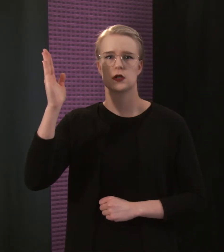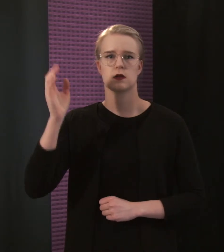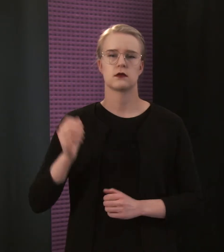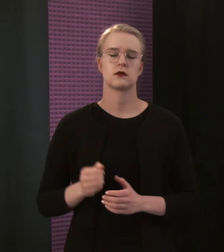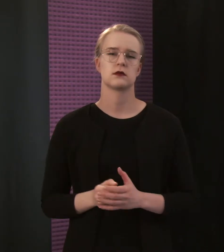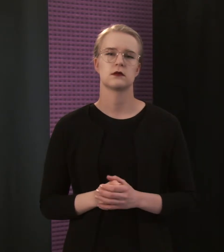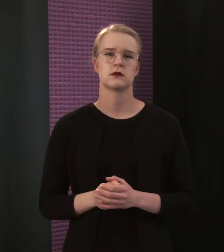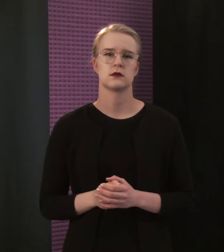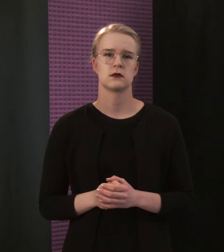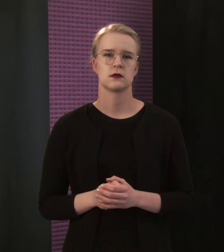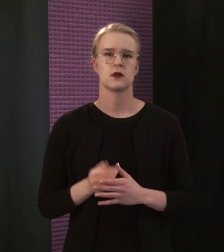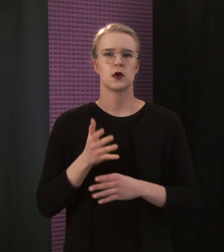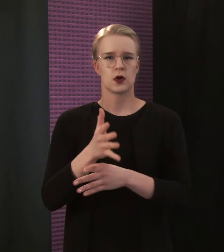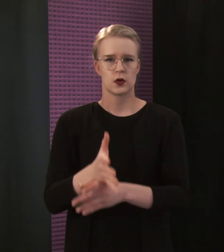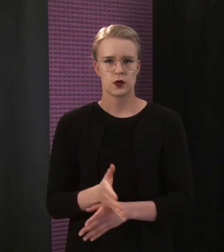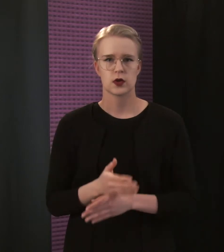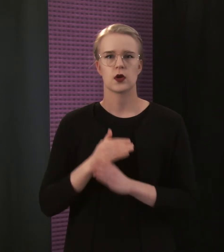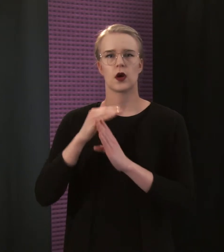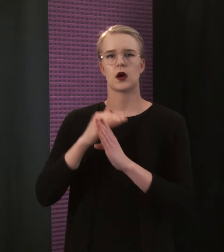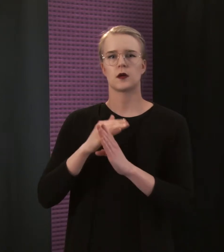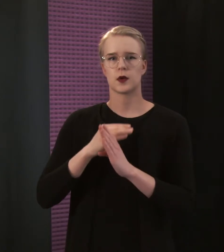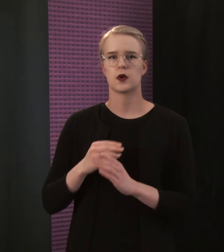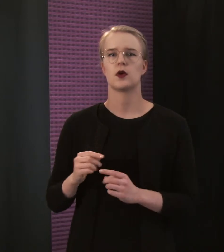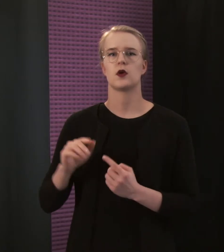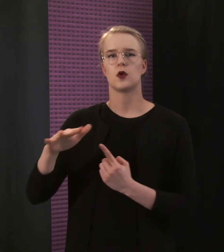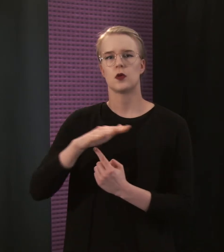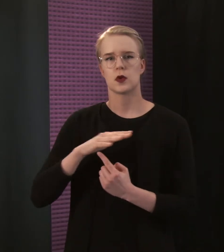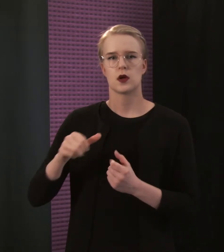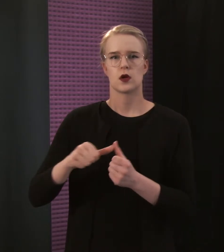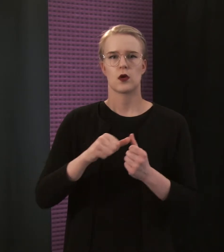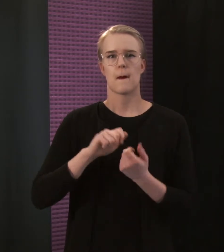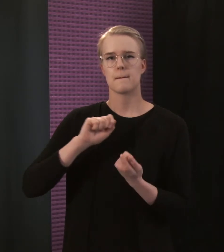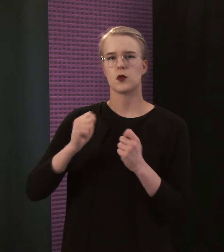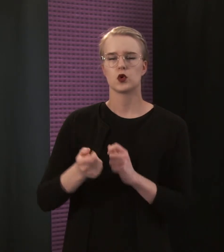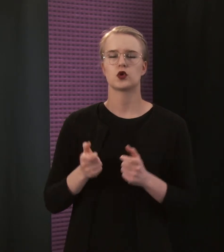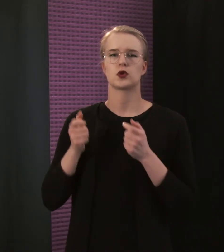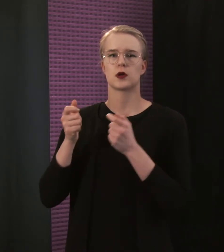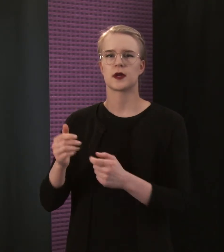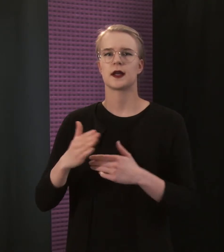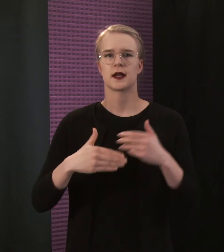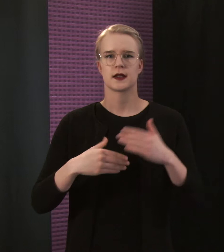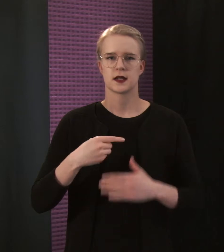Yhtiö arvioi ympäristöluvan muutoshakemuksen käsittelyn vievän Itä-Suomen